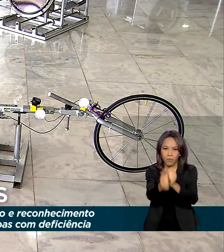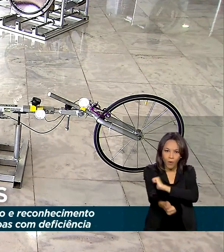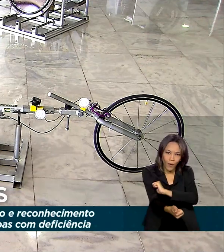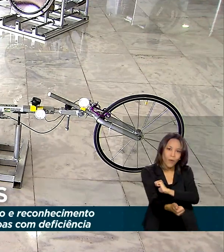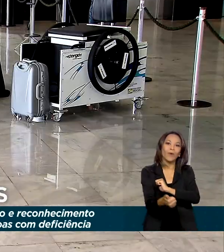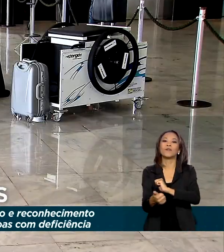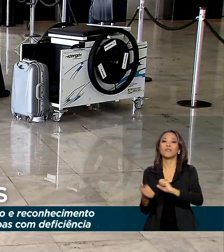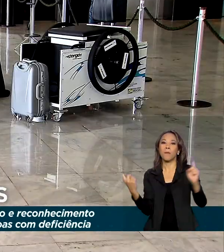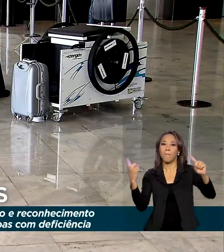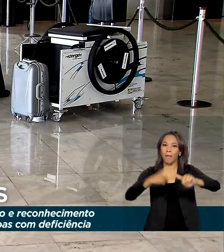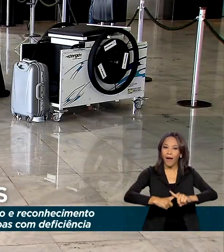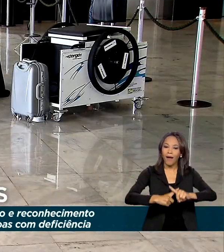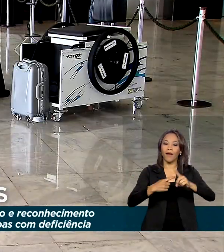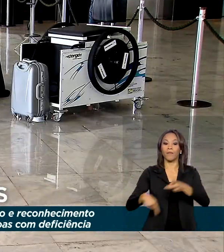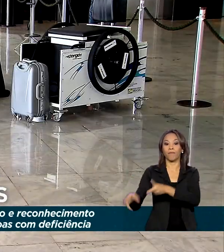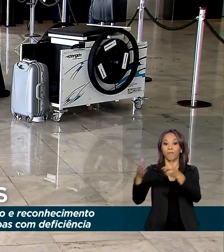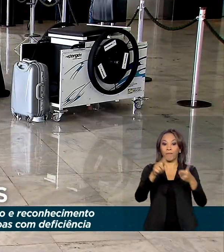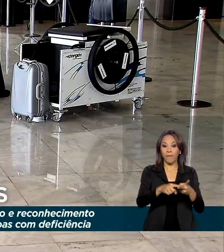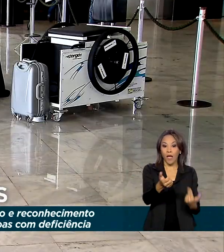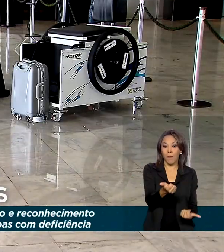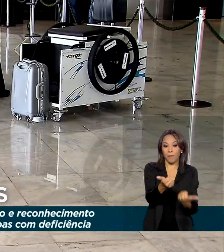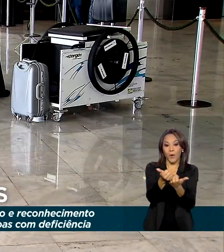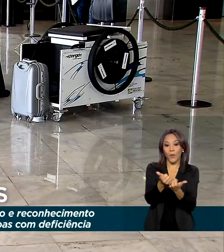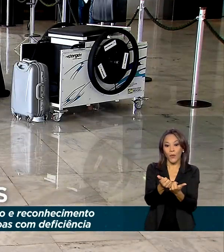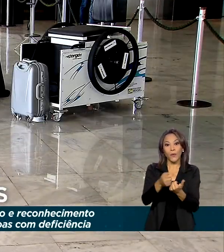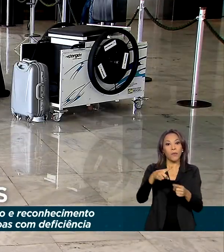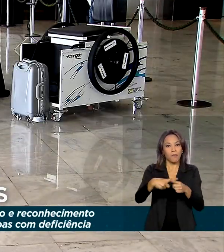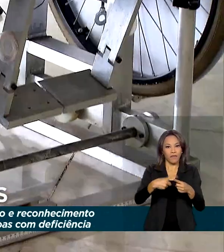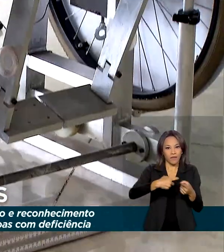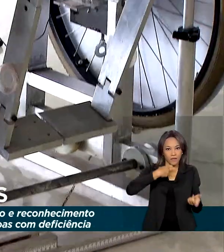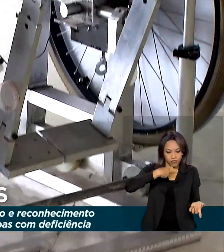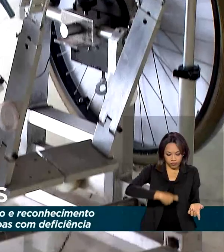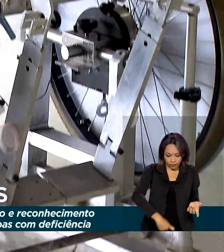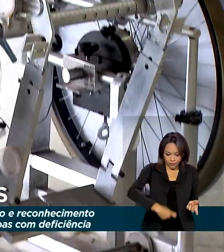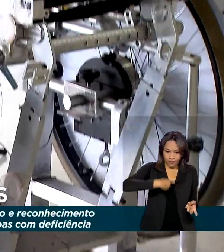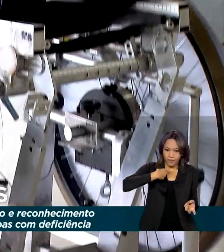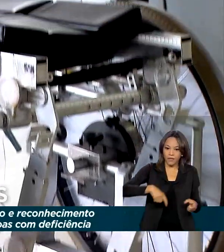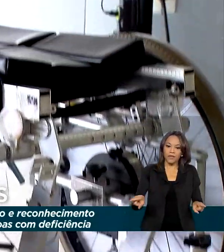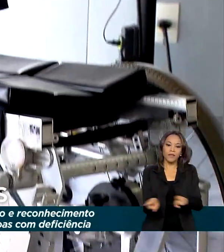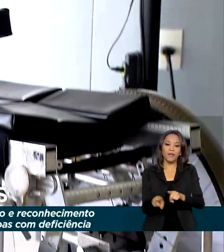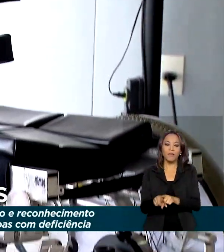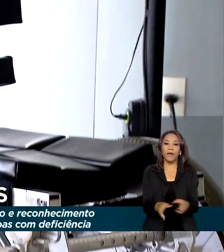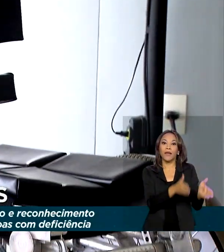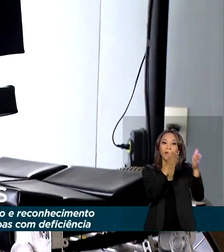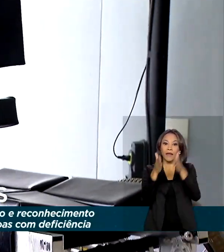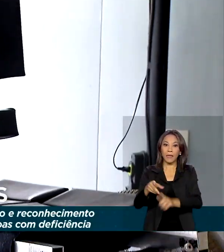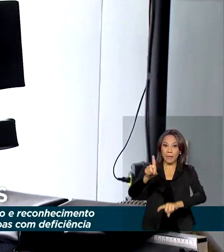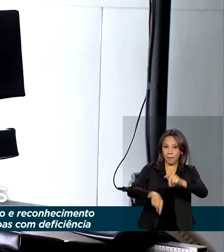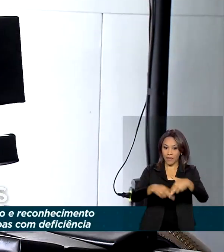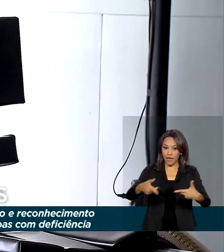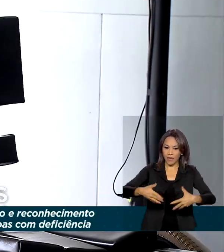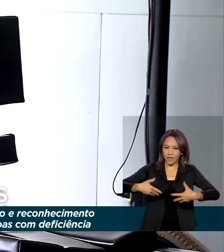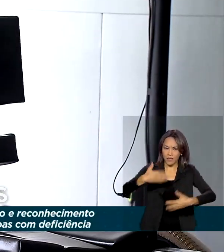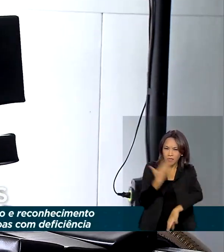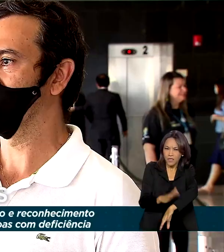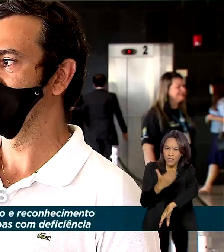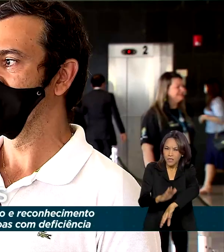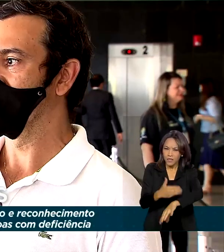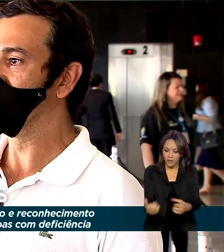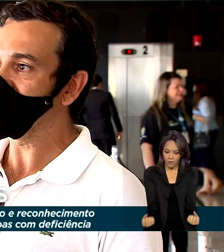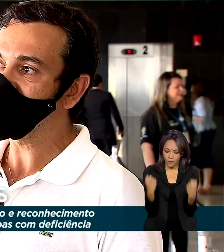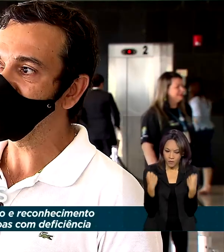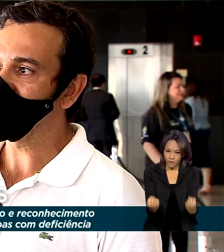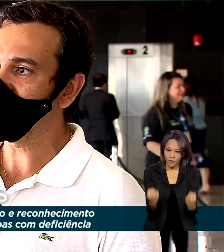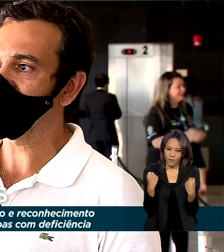paralímpicos, suportes para realizar exames de raio-x e até equipamentos para a prática de exercícios de musculação.